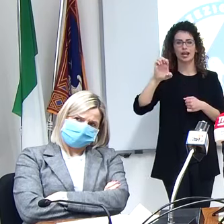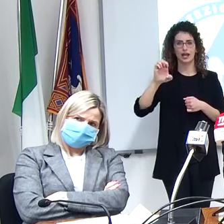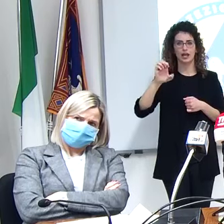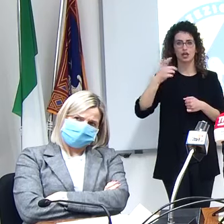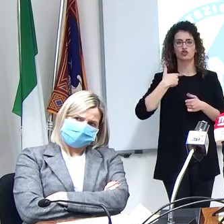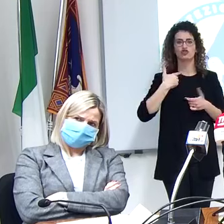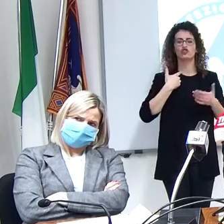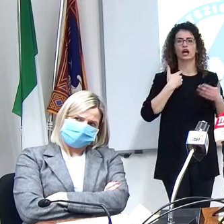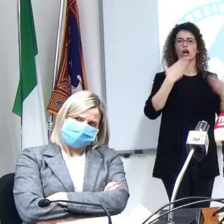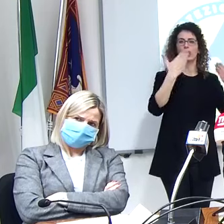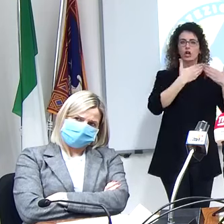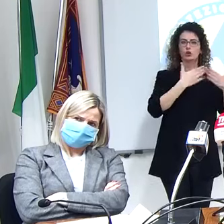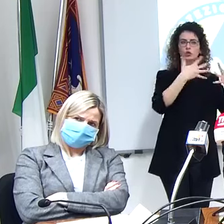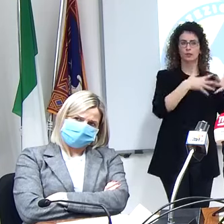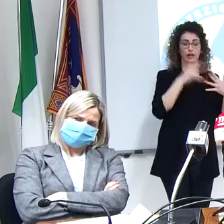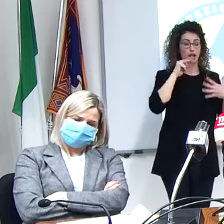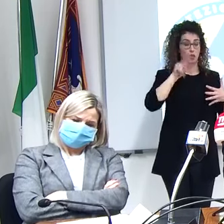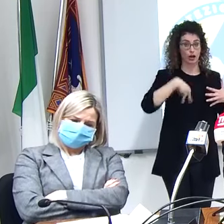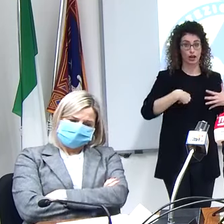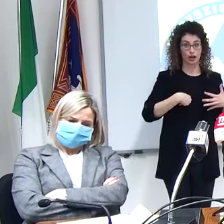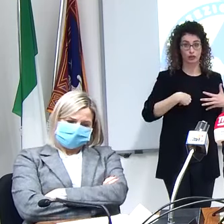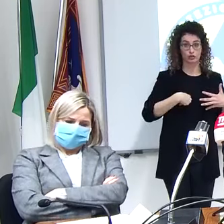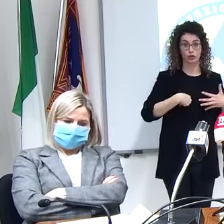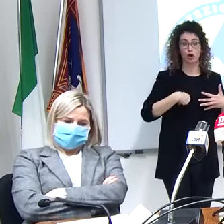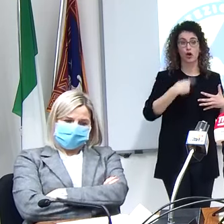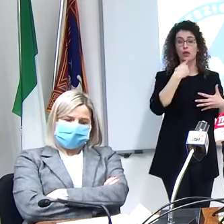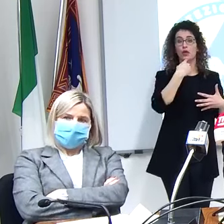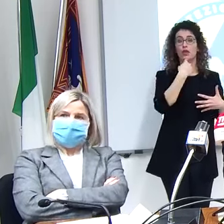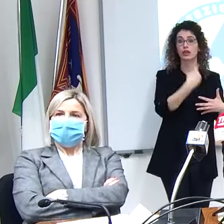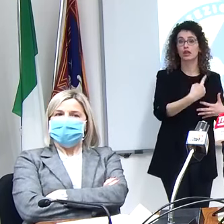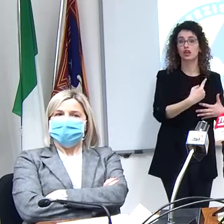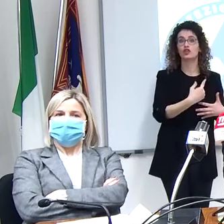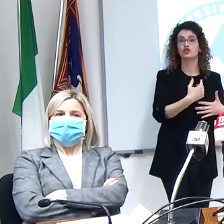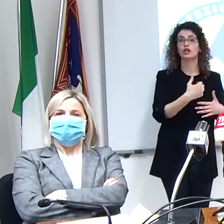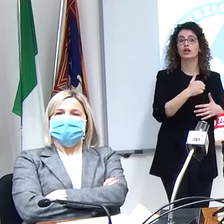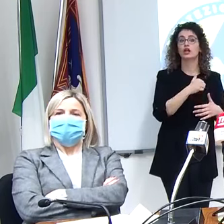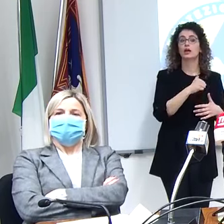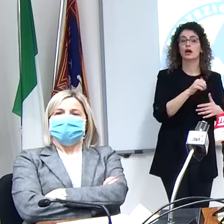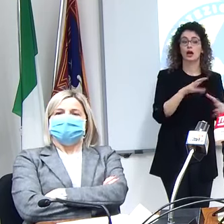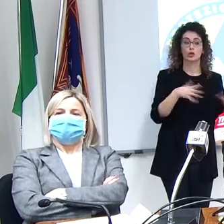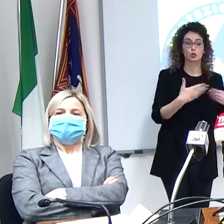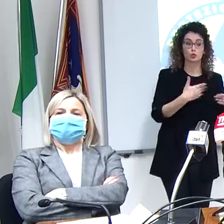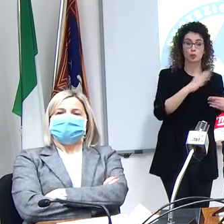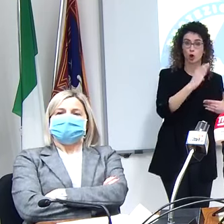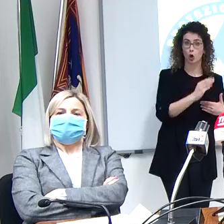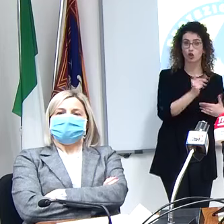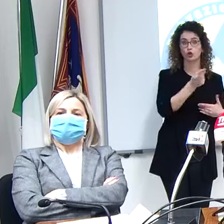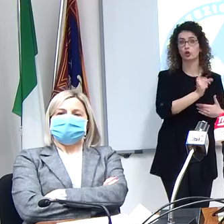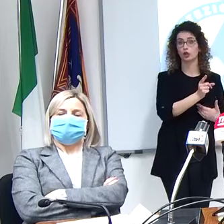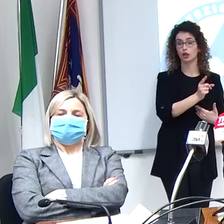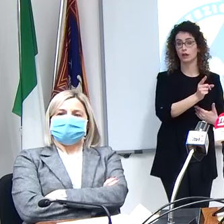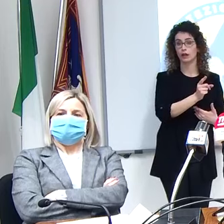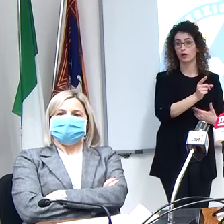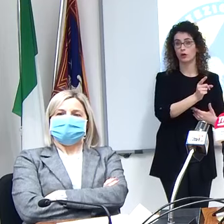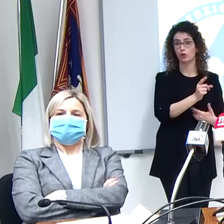americani ho letto che sostengono che vada usata solo in un secondo momento c'è anche un